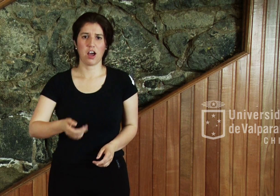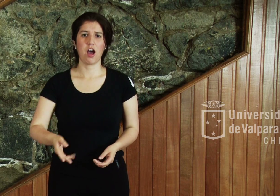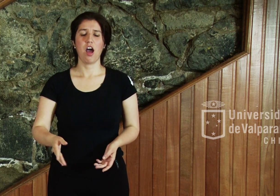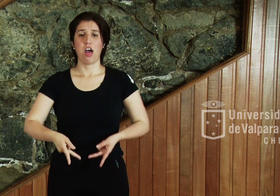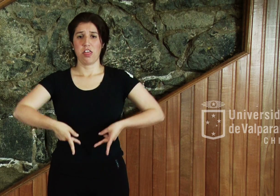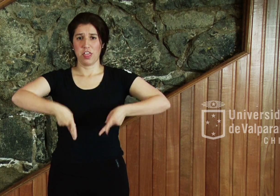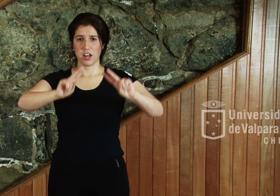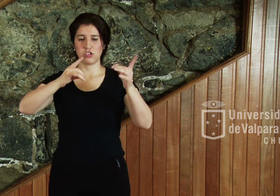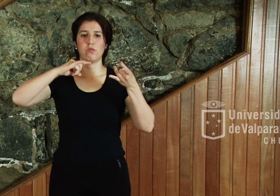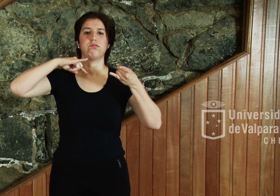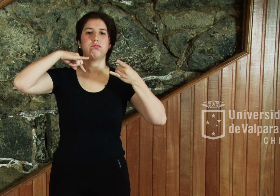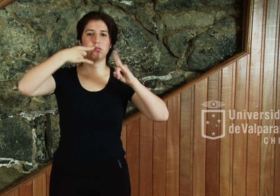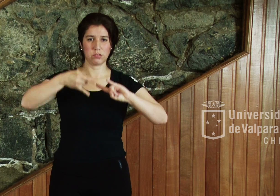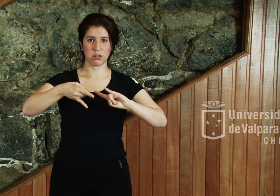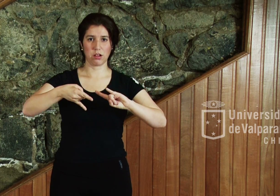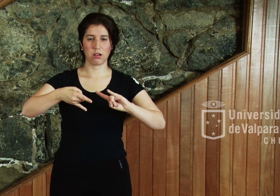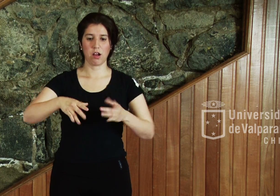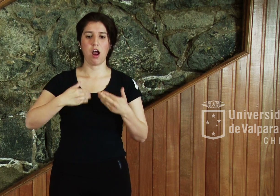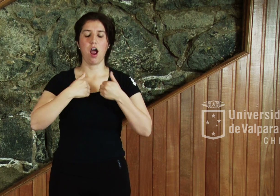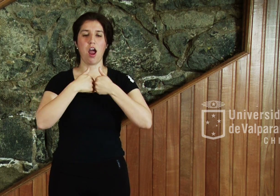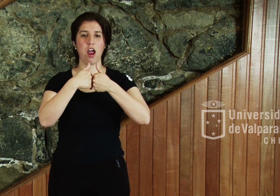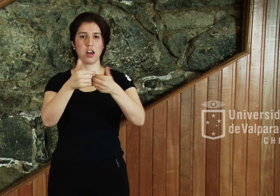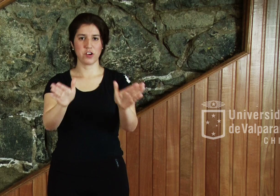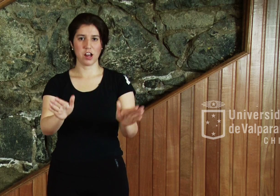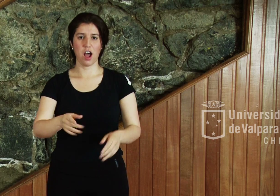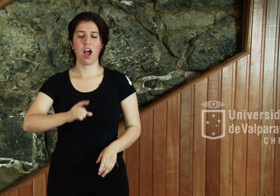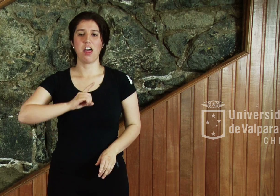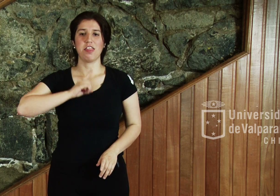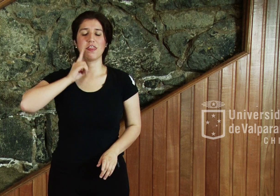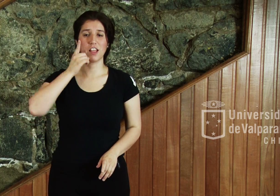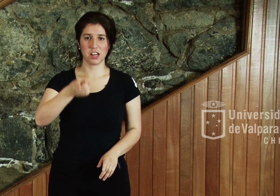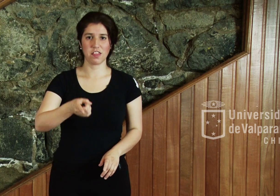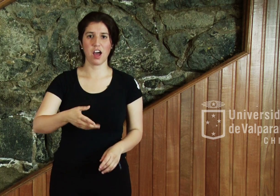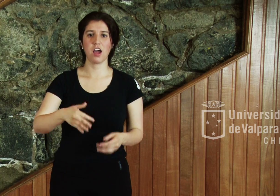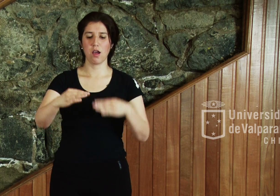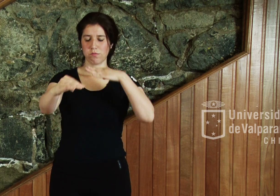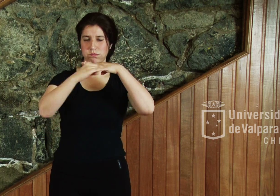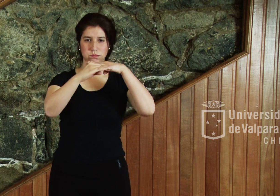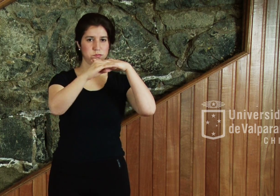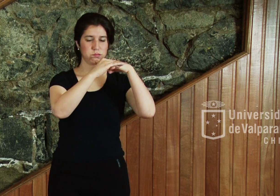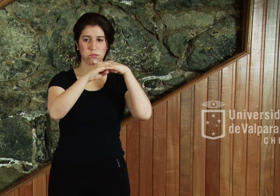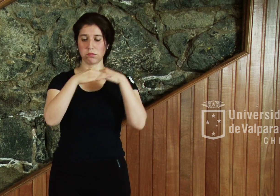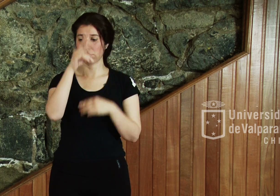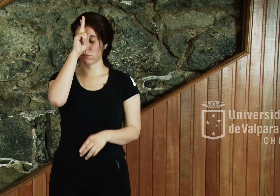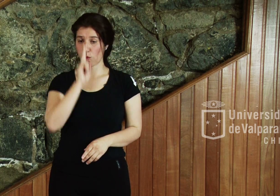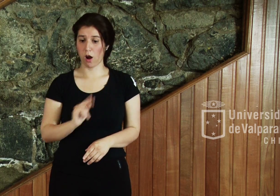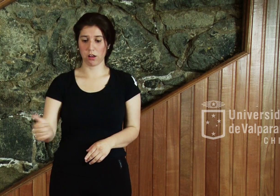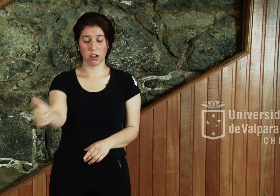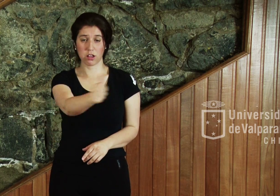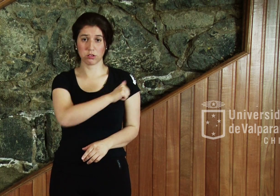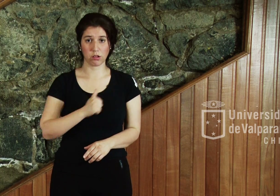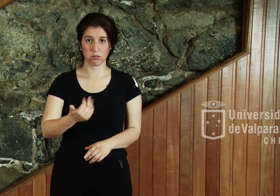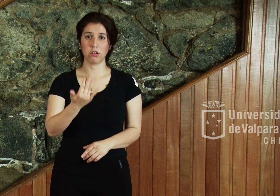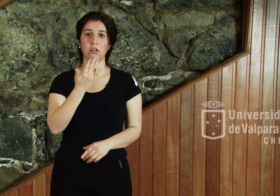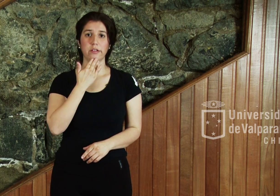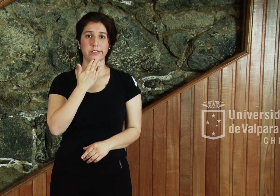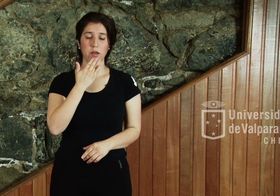universales, basados en la libertad, dignidad e igualdad inherente a todos los seres humanos. Por ello, todos y todas